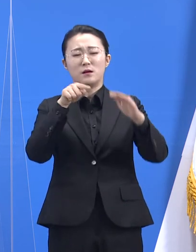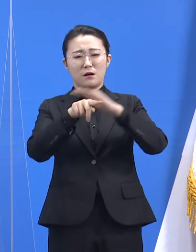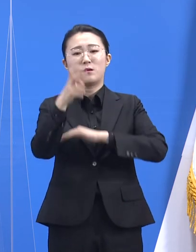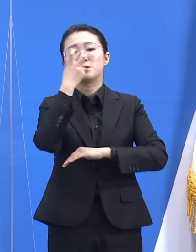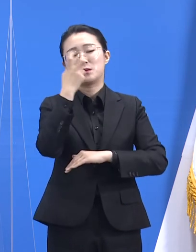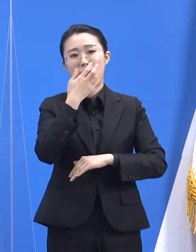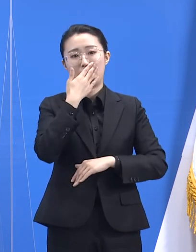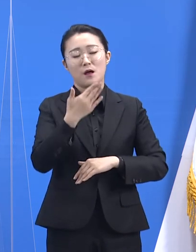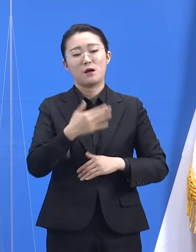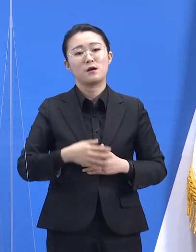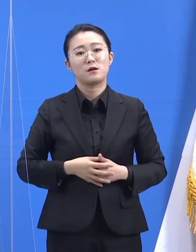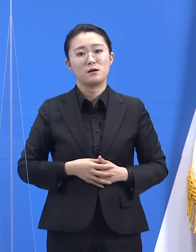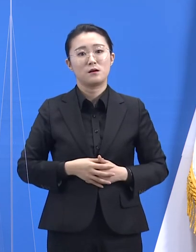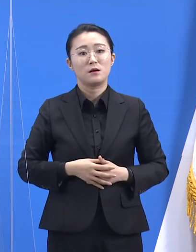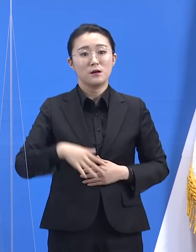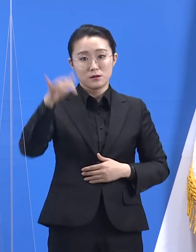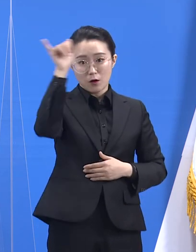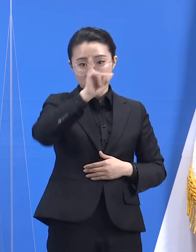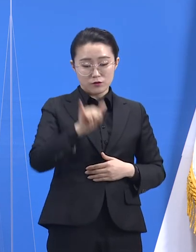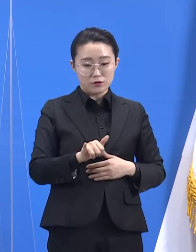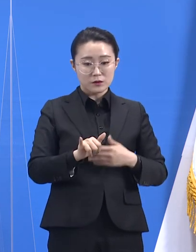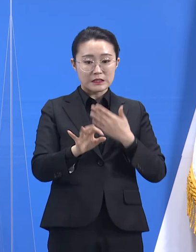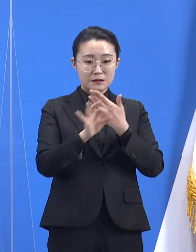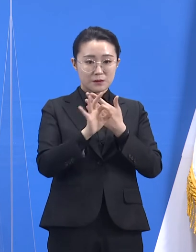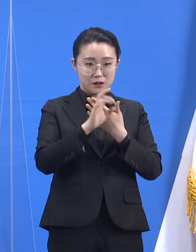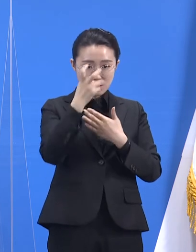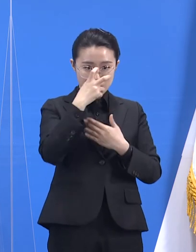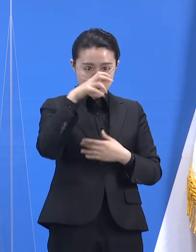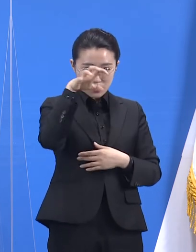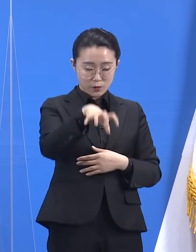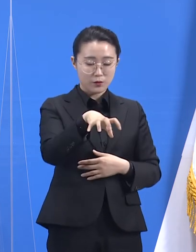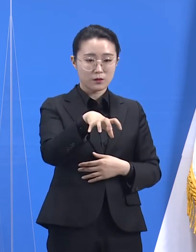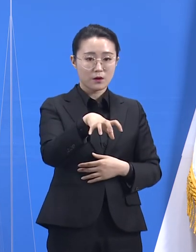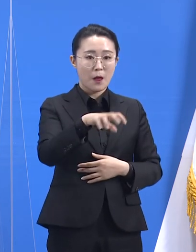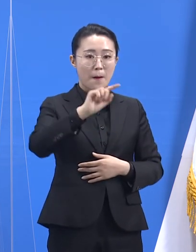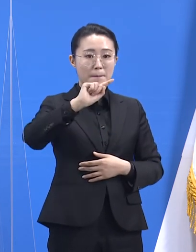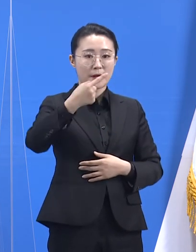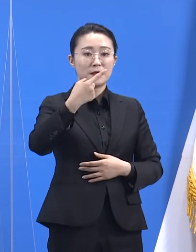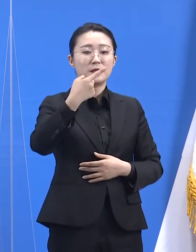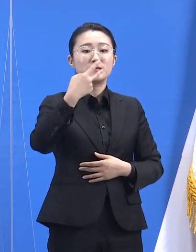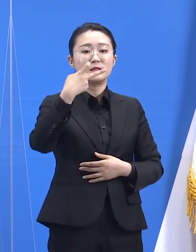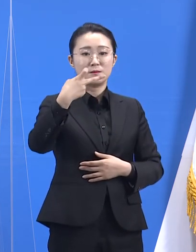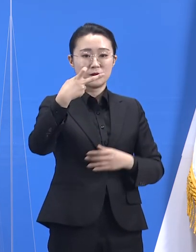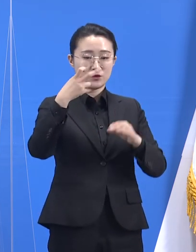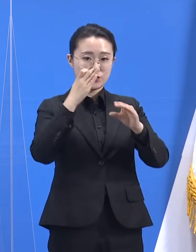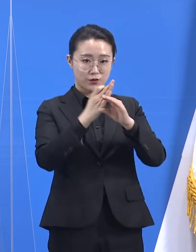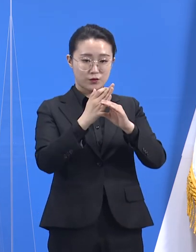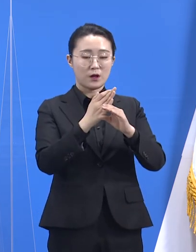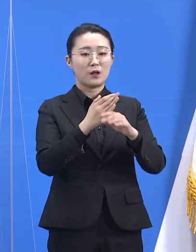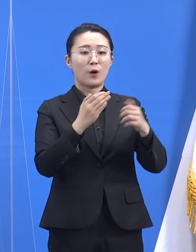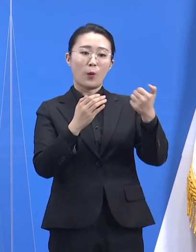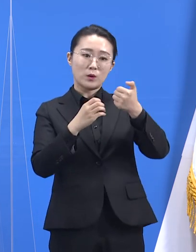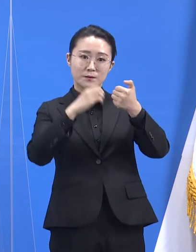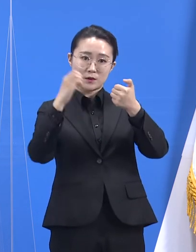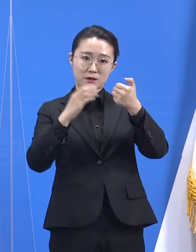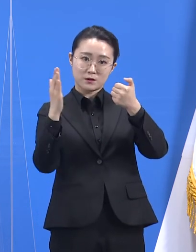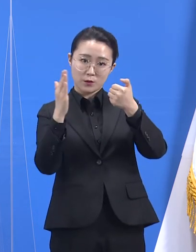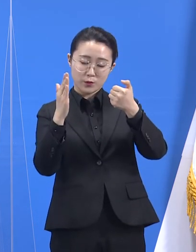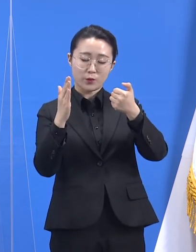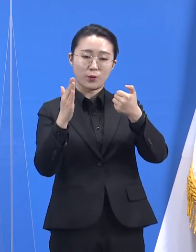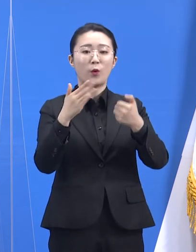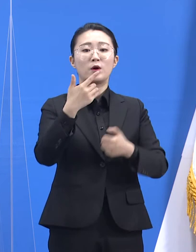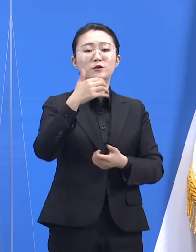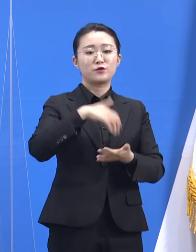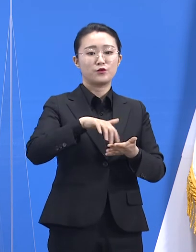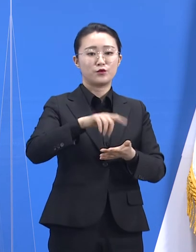전국에 설치된 임시 선별검사소 112개 중 약 58.9%인 66개소가